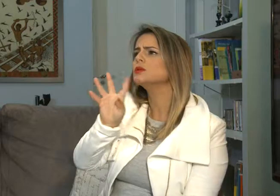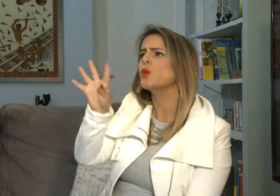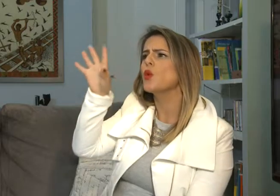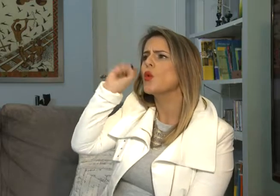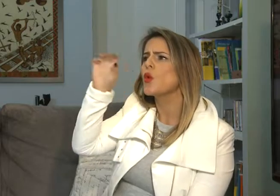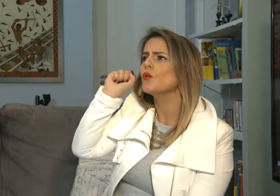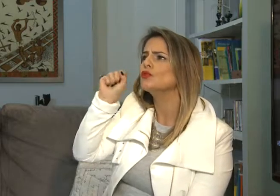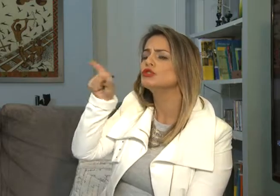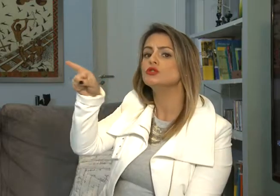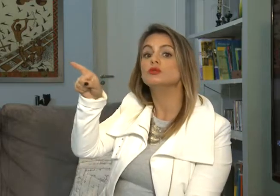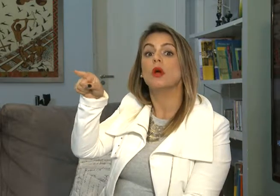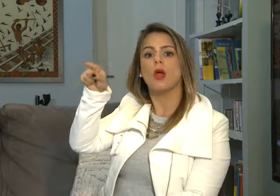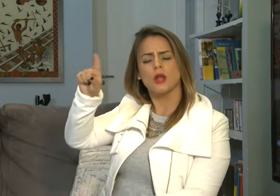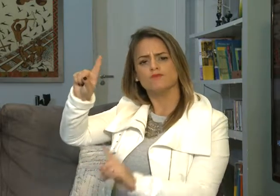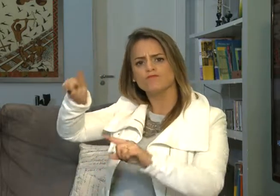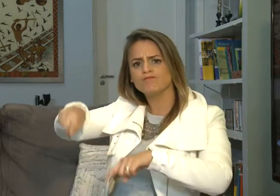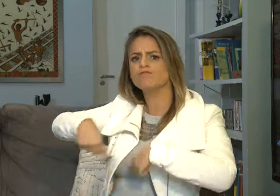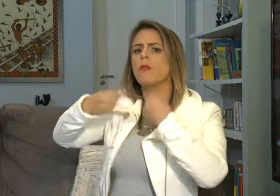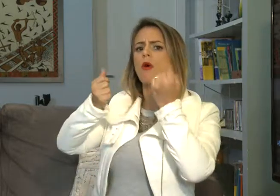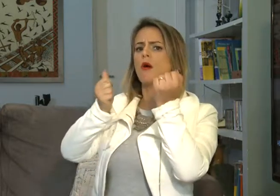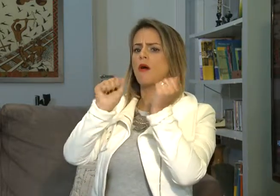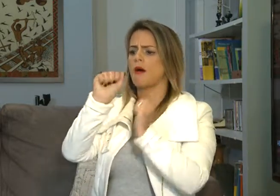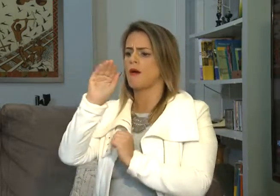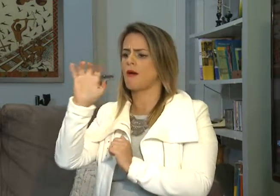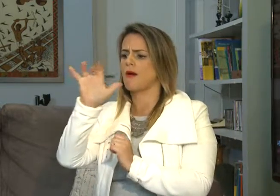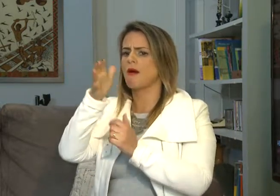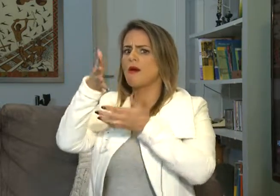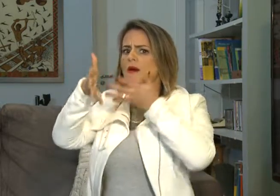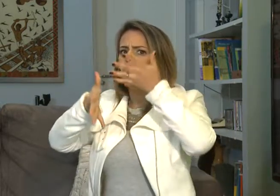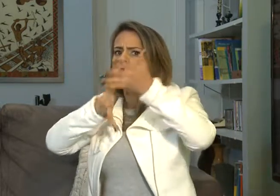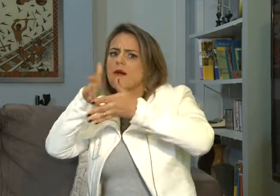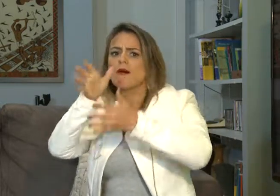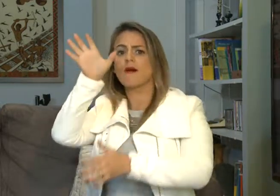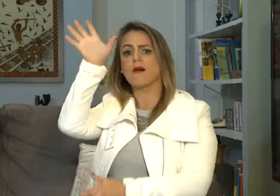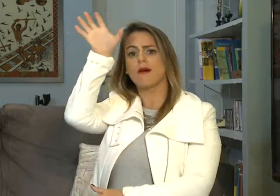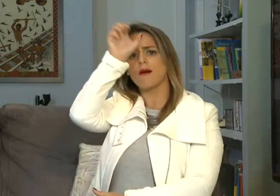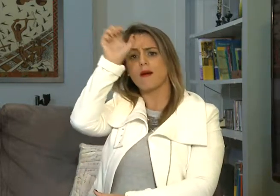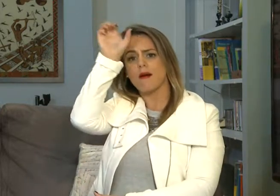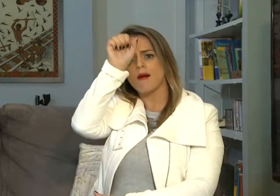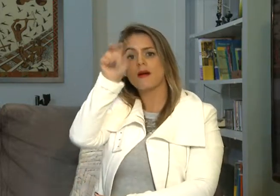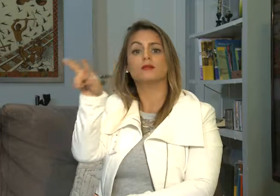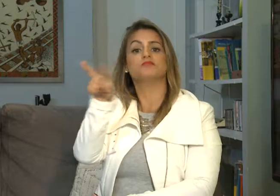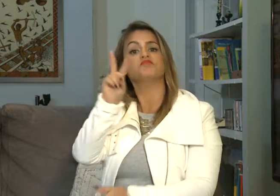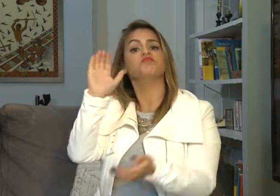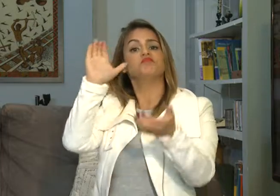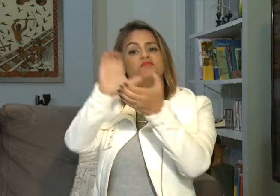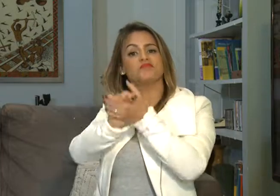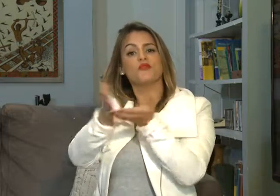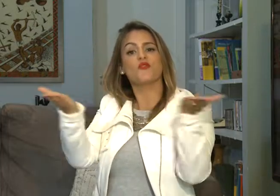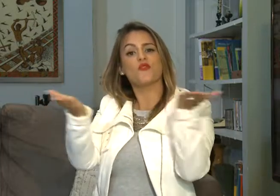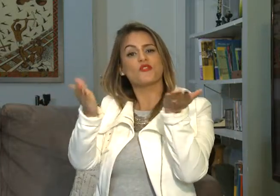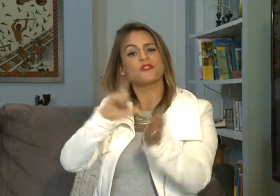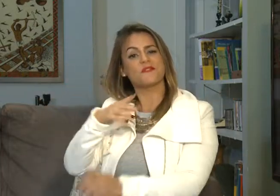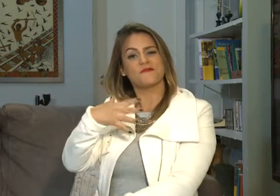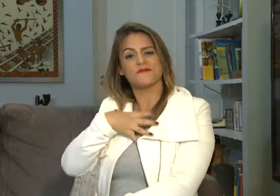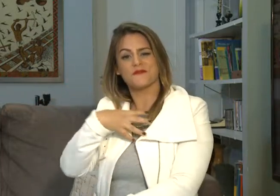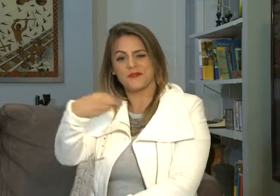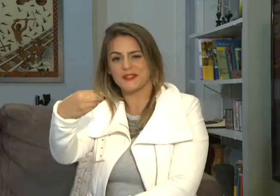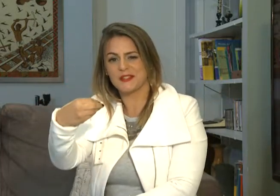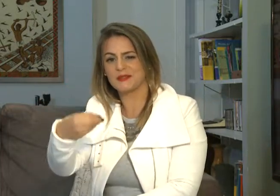no quesito comunicação e o aprendizado da língua de sinais, utilizado por ambos hoje, inclusive pelo